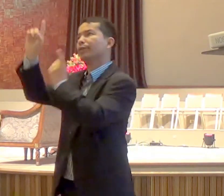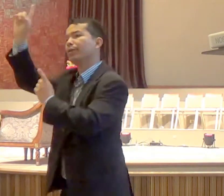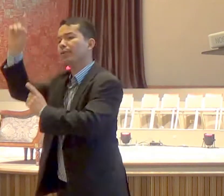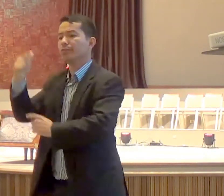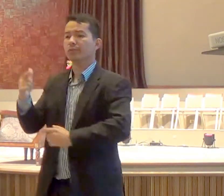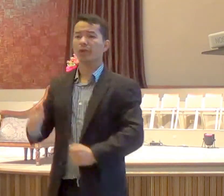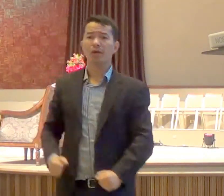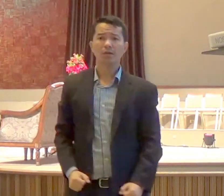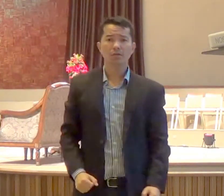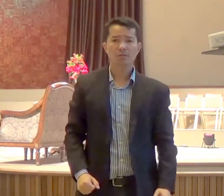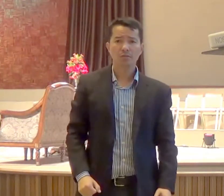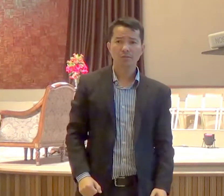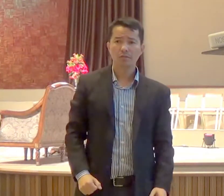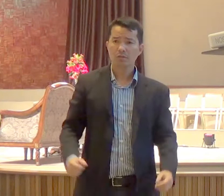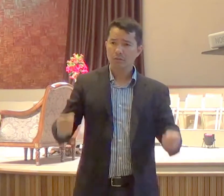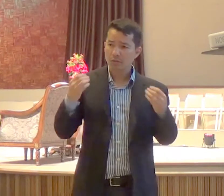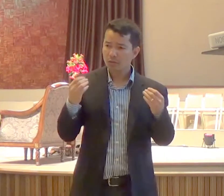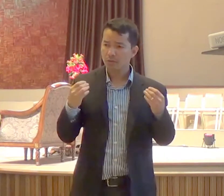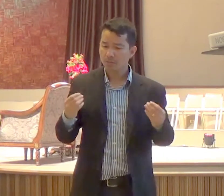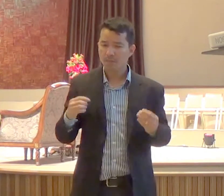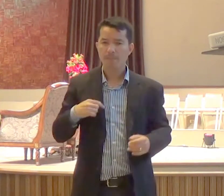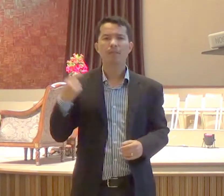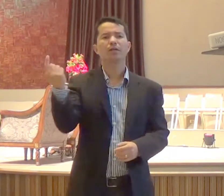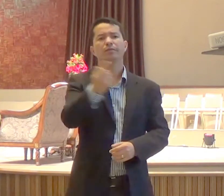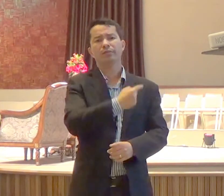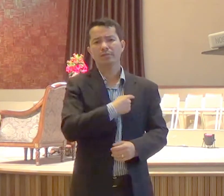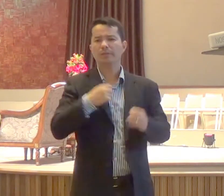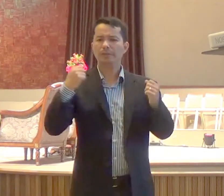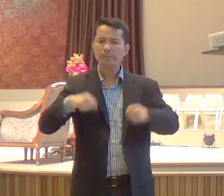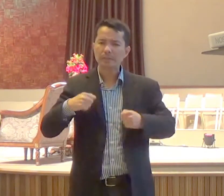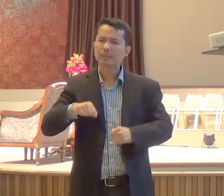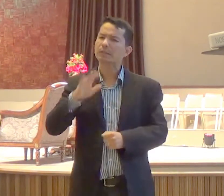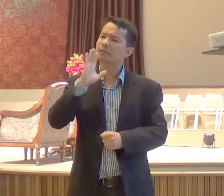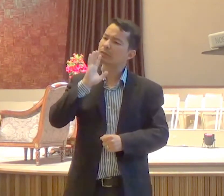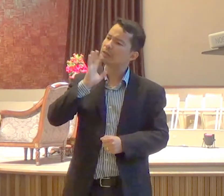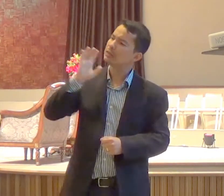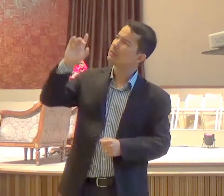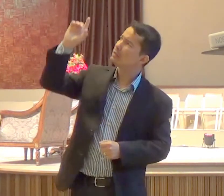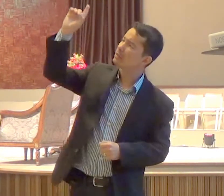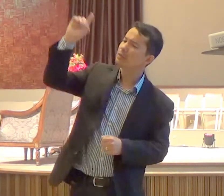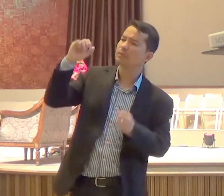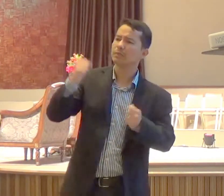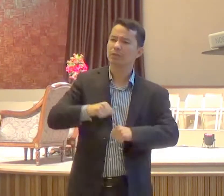de Deus, nós temos que conhecer as Escrituras e conhecer o poder de Deus, nós temos